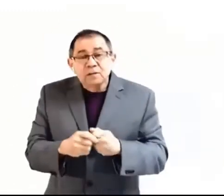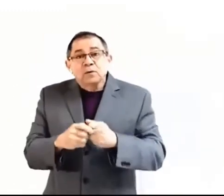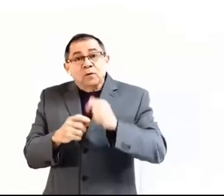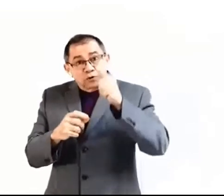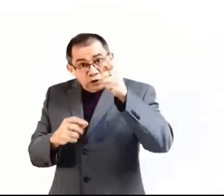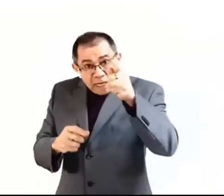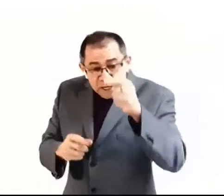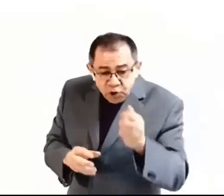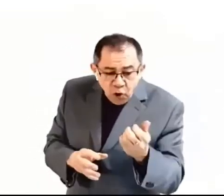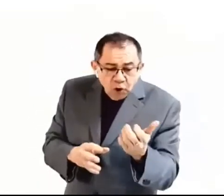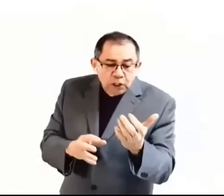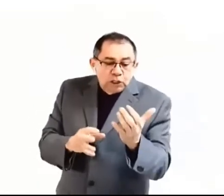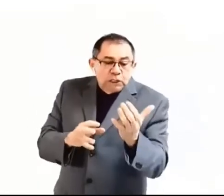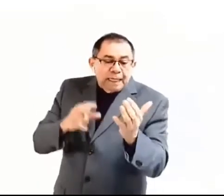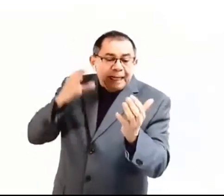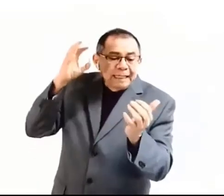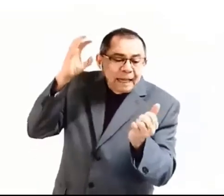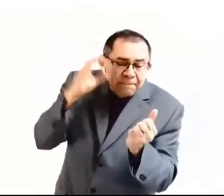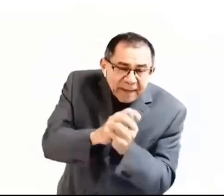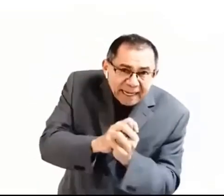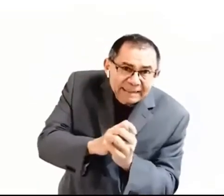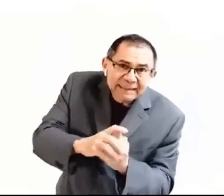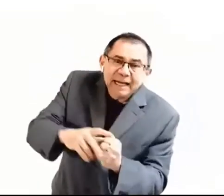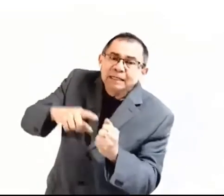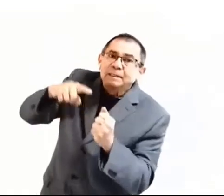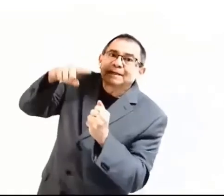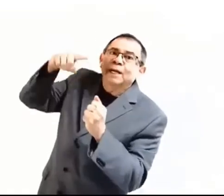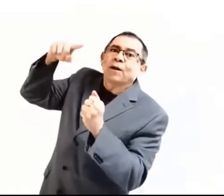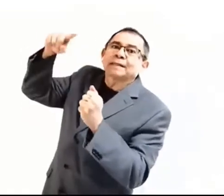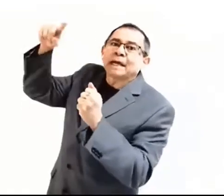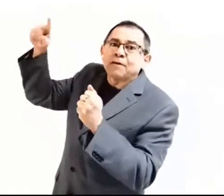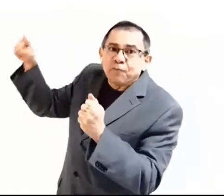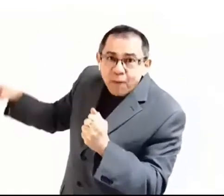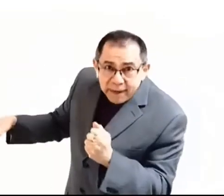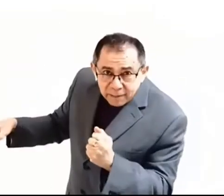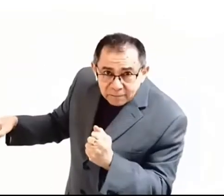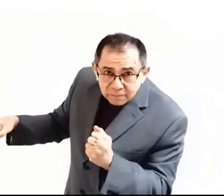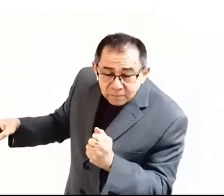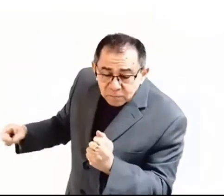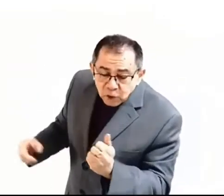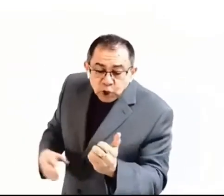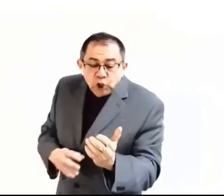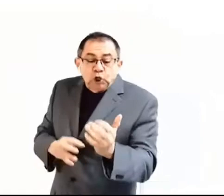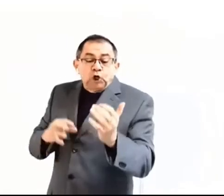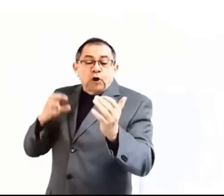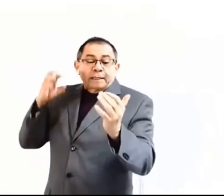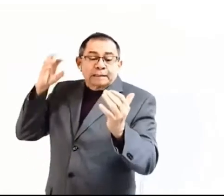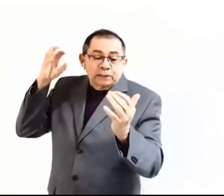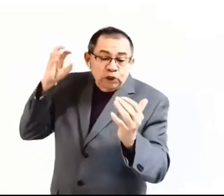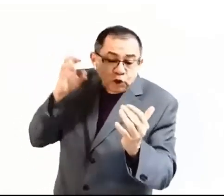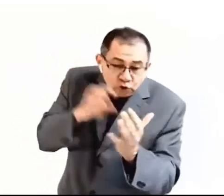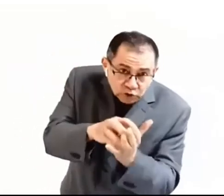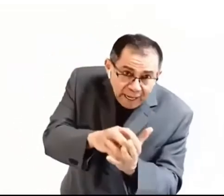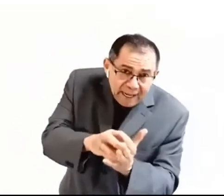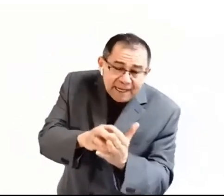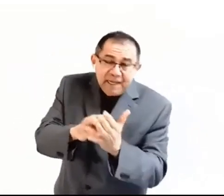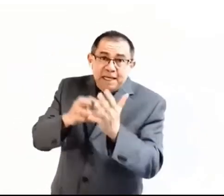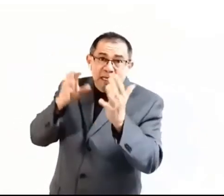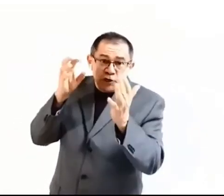usted y yo, es la esperanza de los que están afuera, usted y